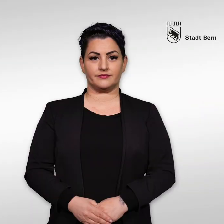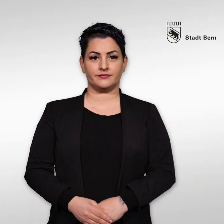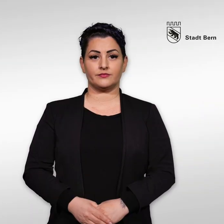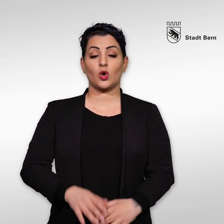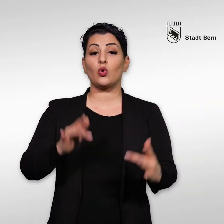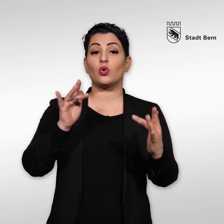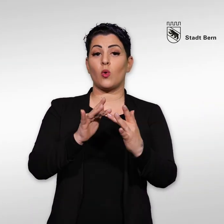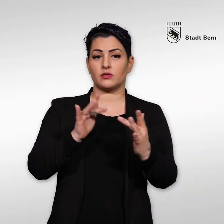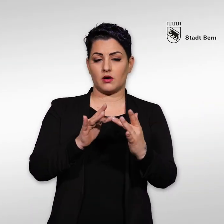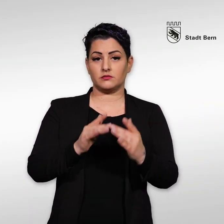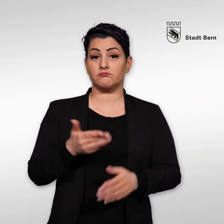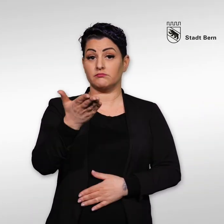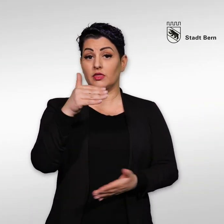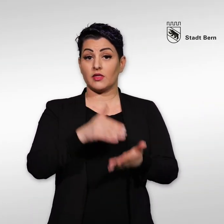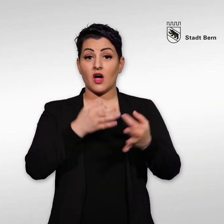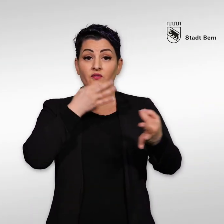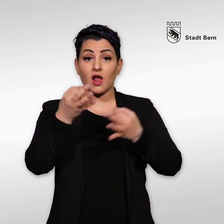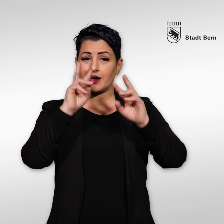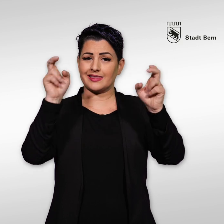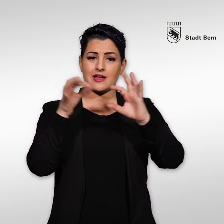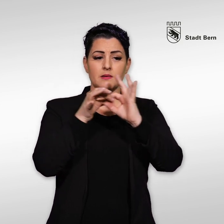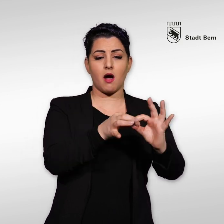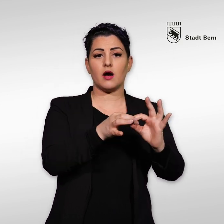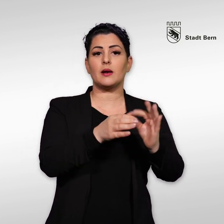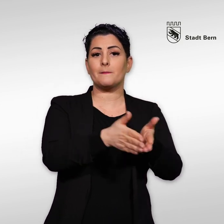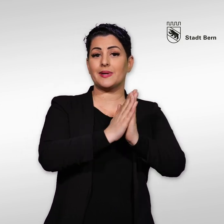Kontakt Haben Sie Fragen zu den Mietwohnungen?